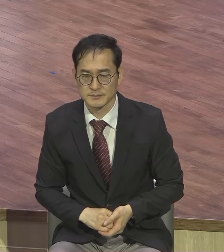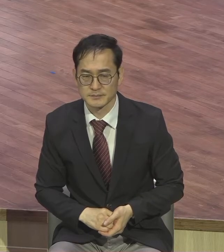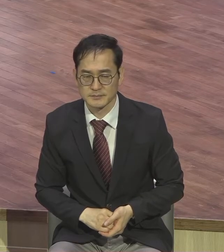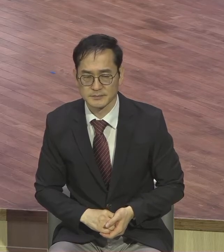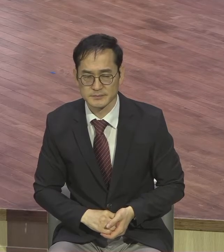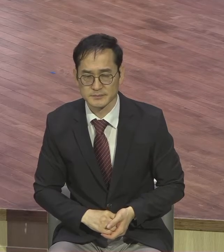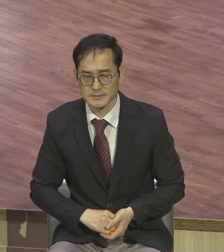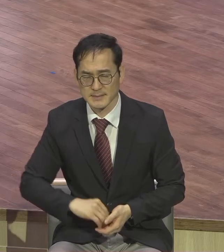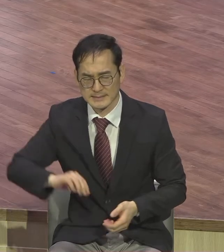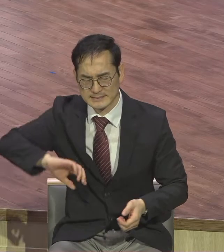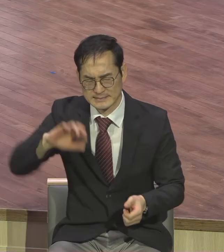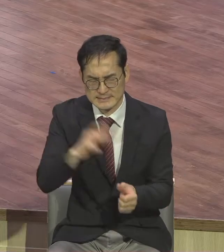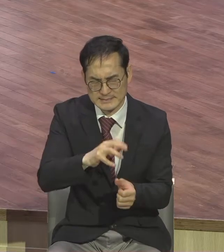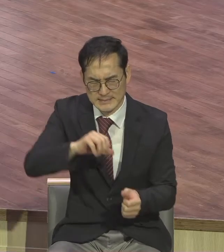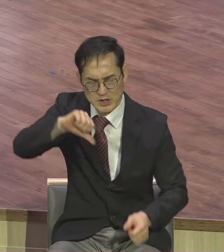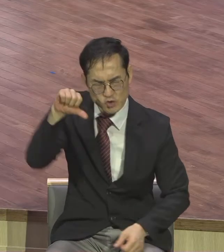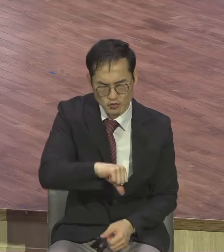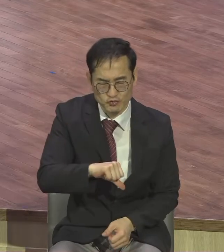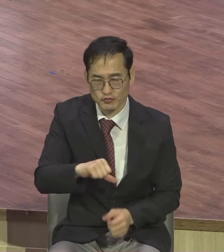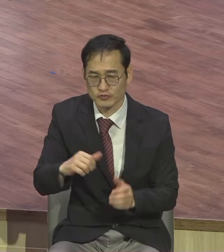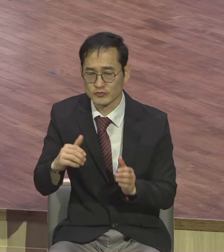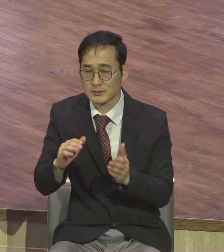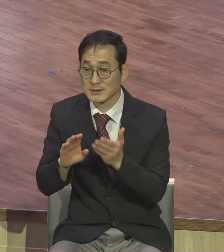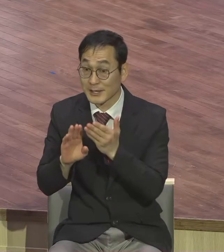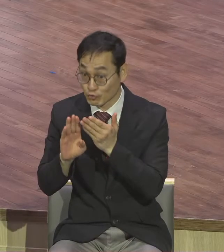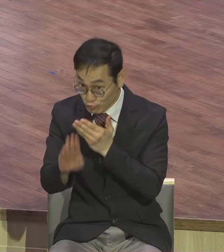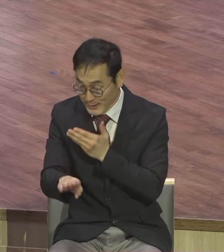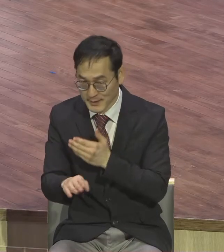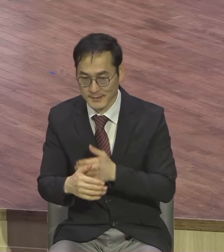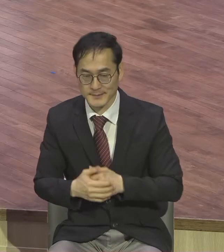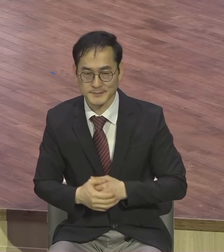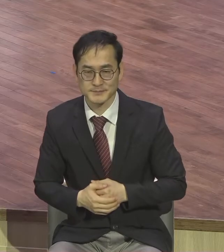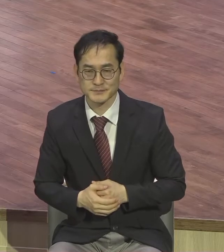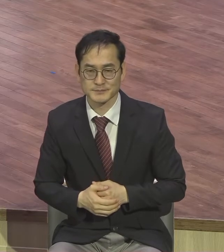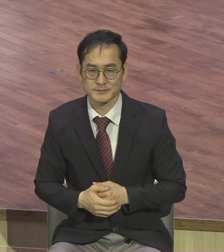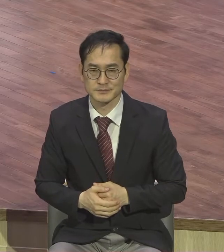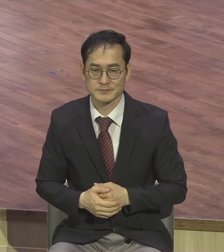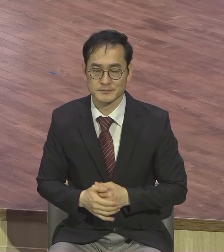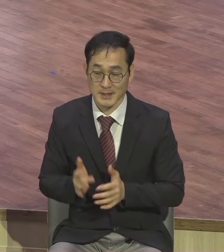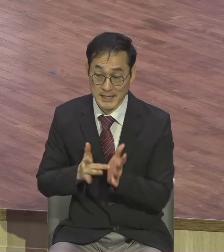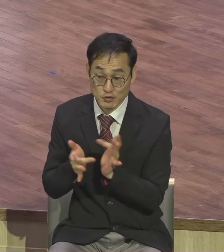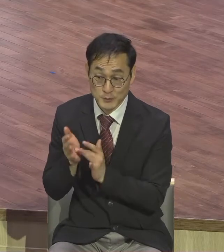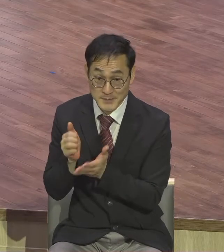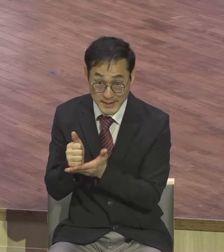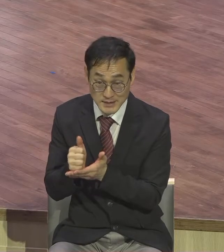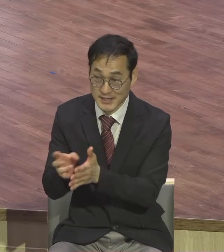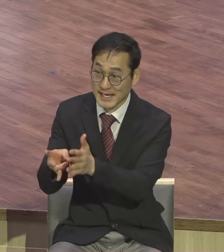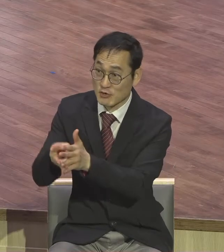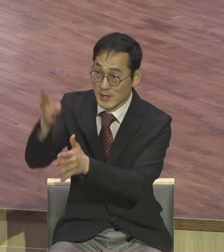끝난 후에 예수님께서는 예루살렘을 두고 애통하셨어요